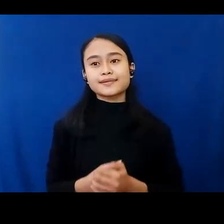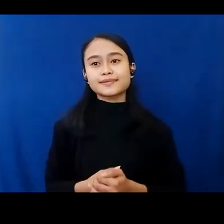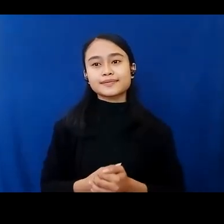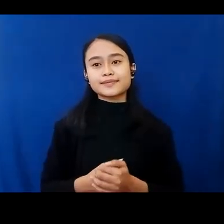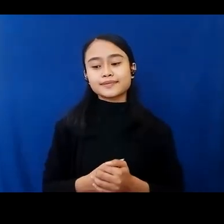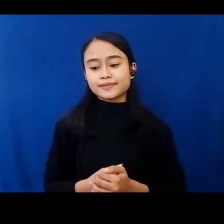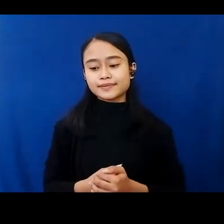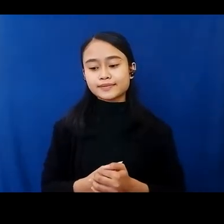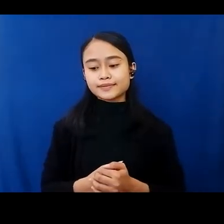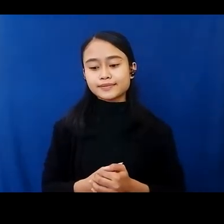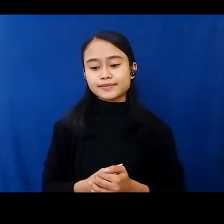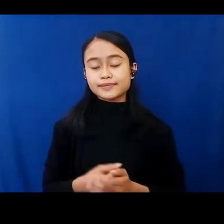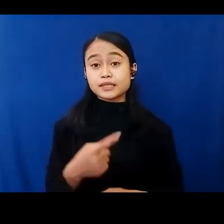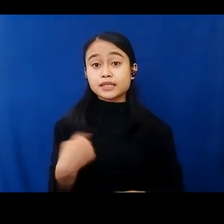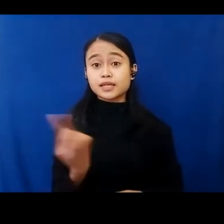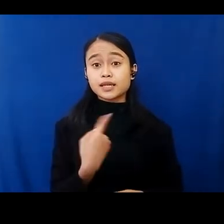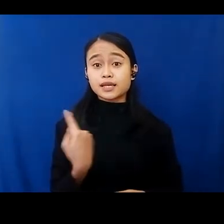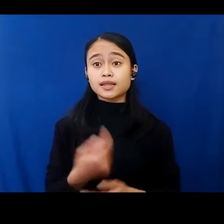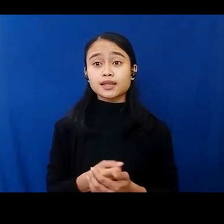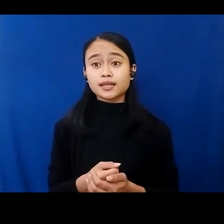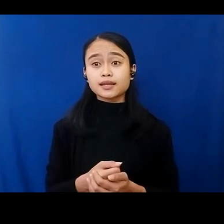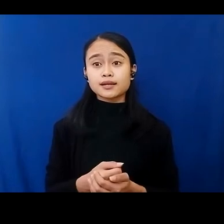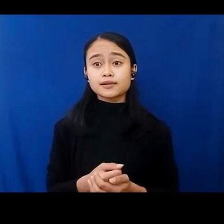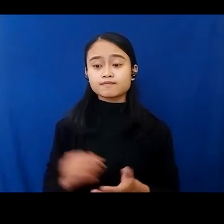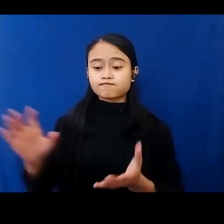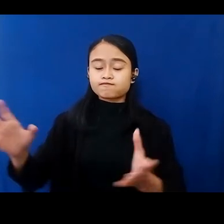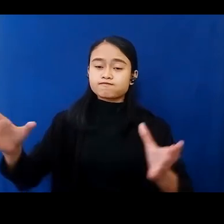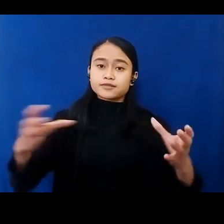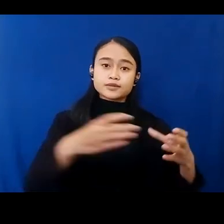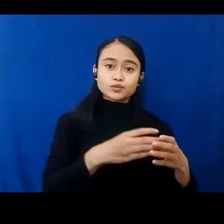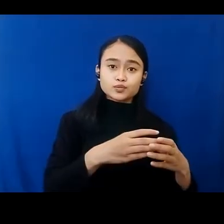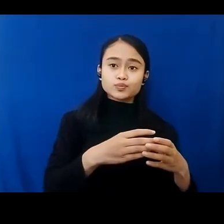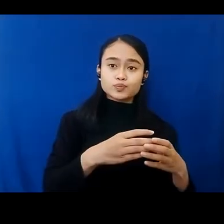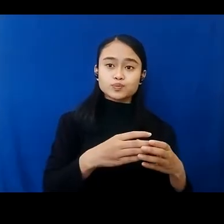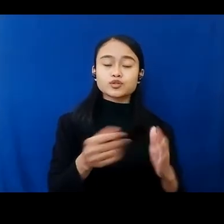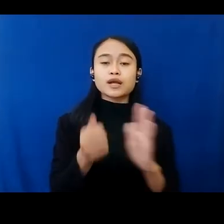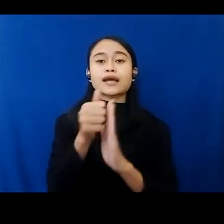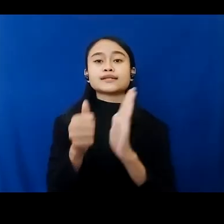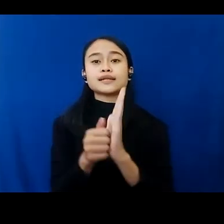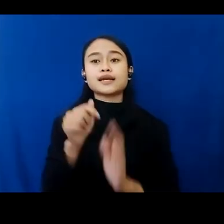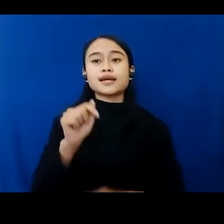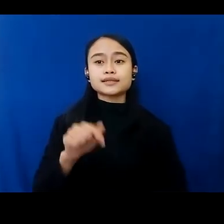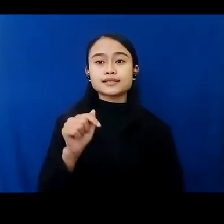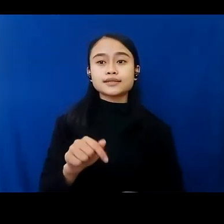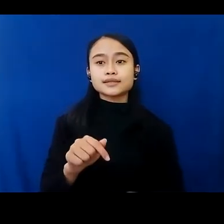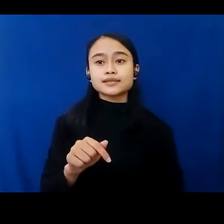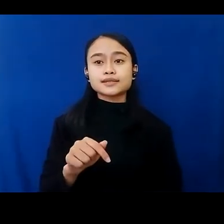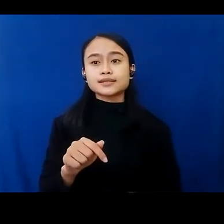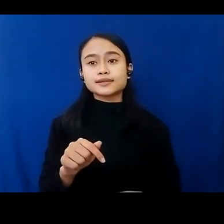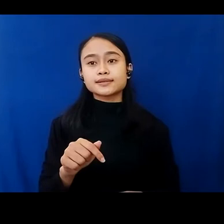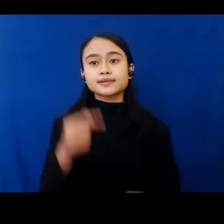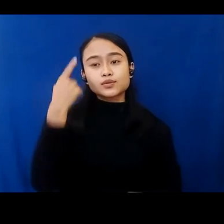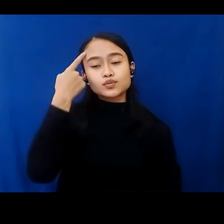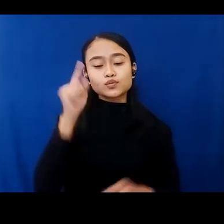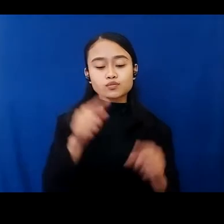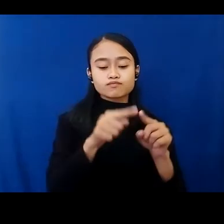Kita berkumpul pada acara pekan berpihak pada anak 2021 yang diselenggarakan dalam rangkaian